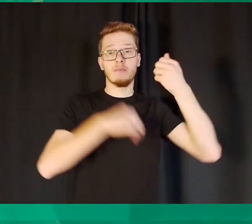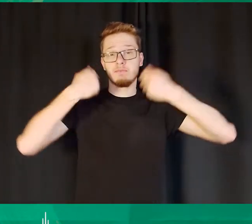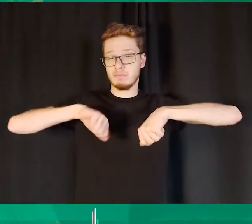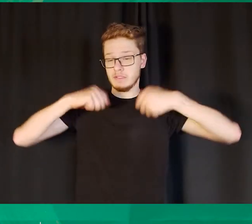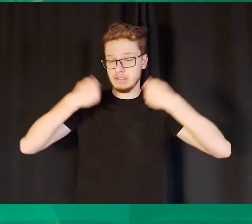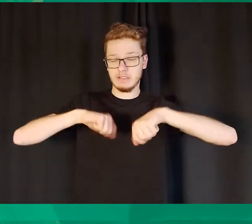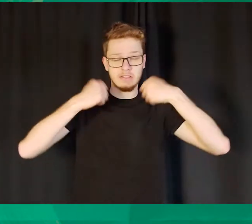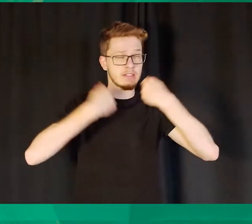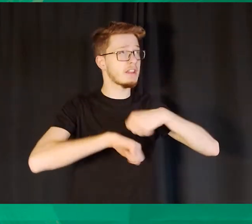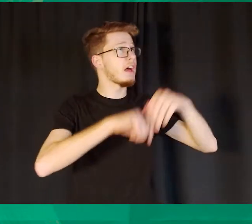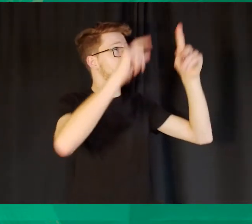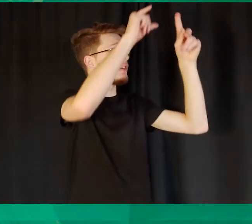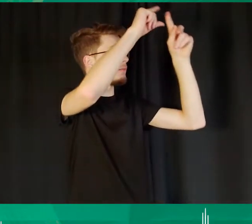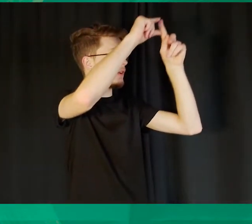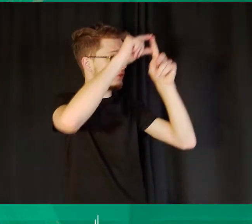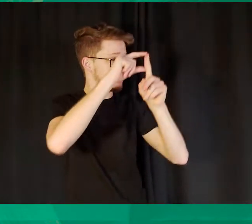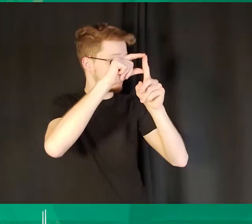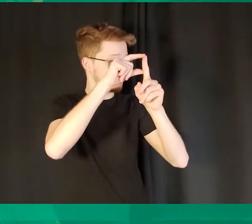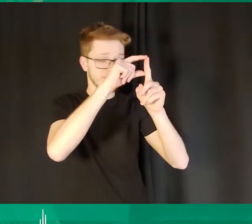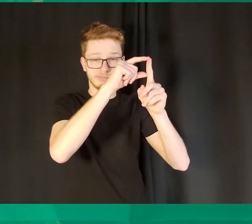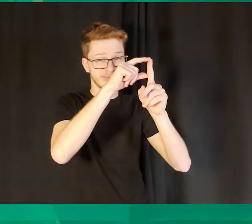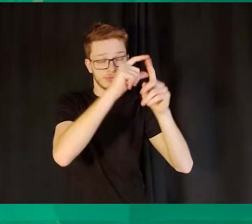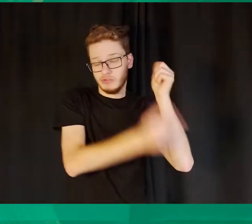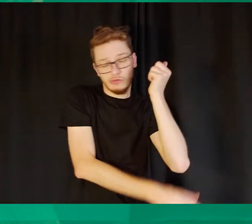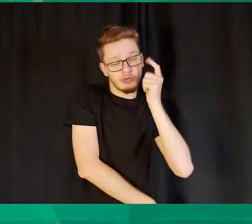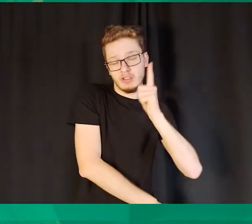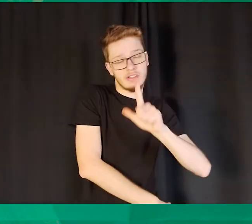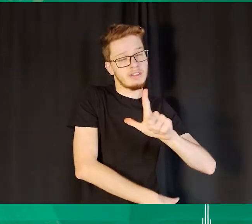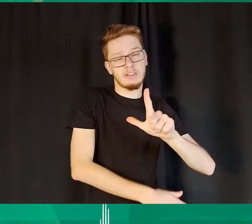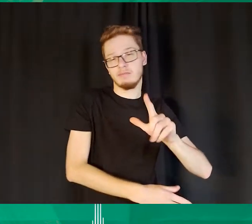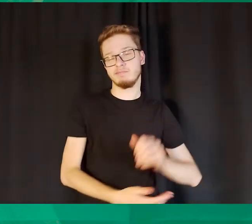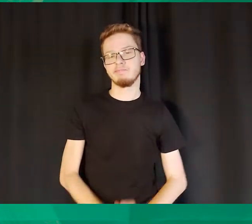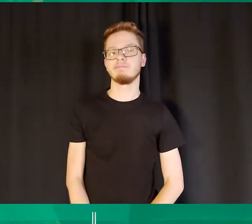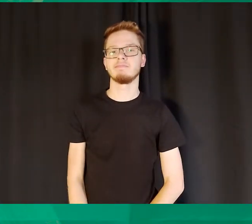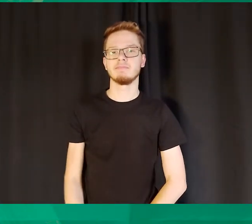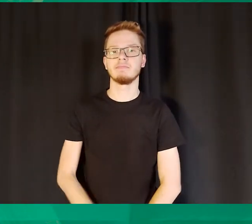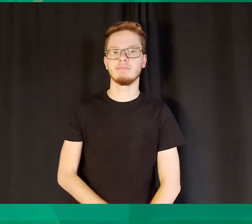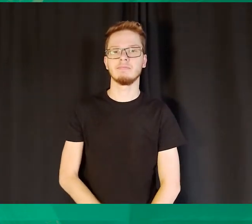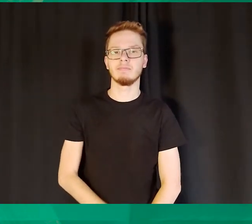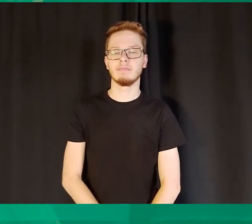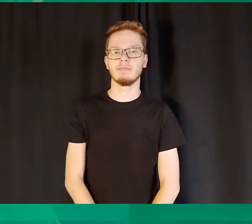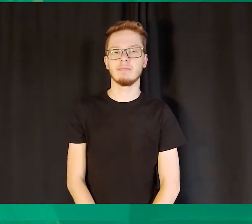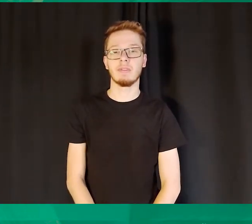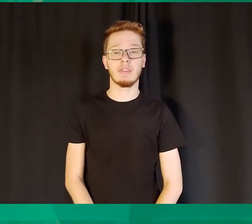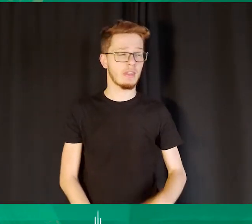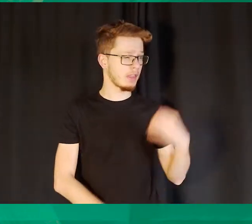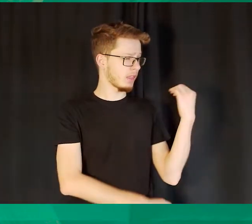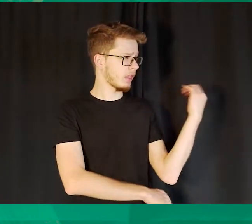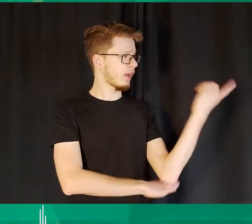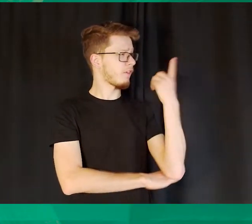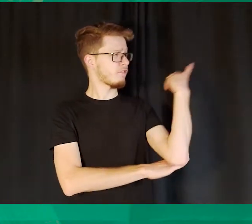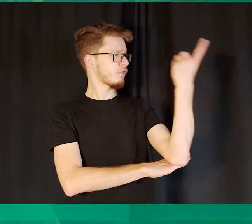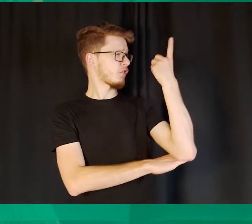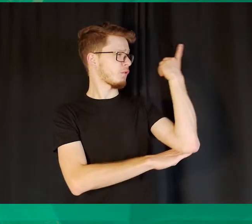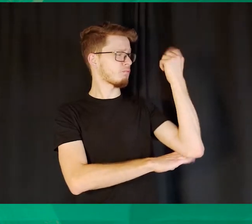Jesus mesmo percebeu o quanto eles demoravam para entender algumas coisas. Mas depois que viram à luz das Escrituras